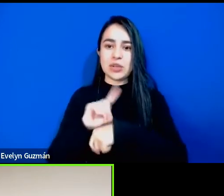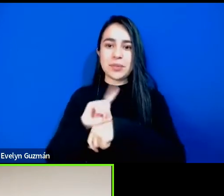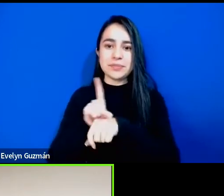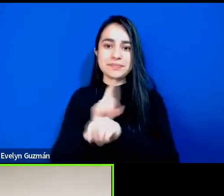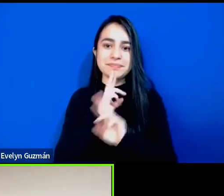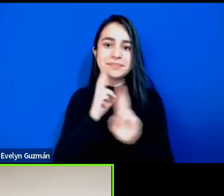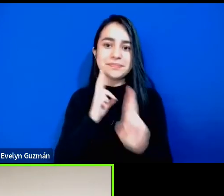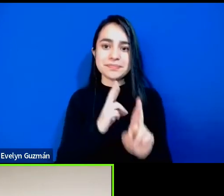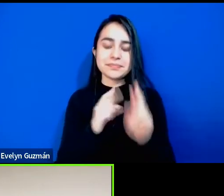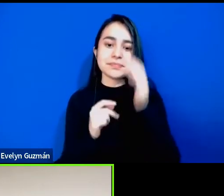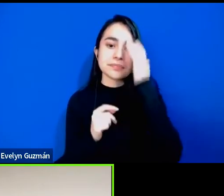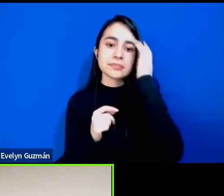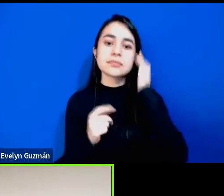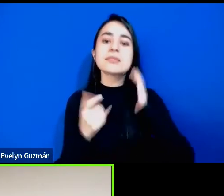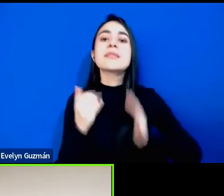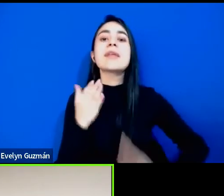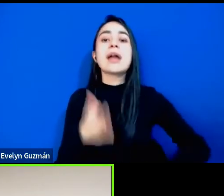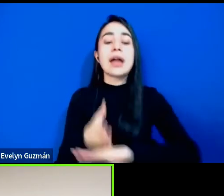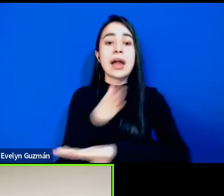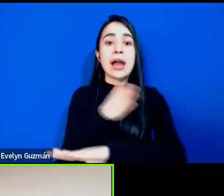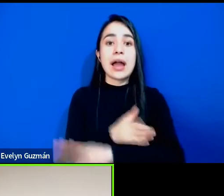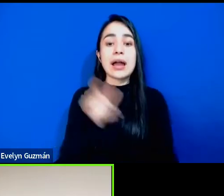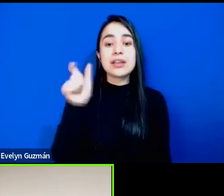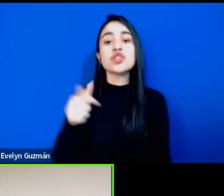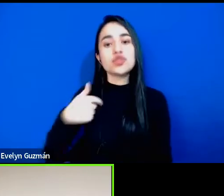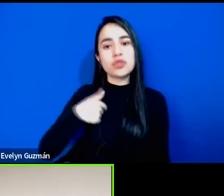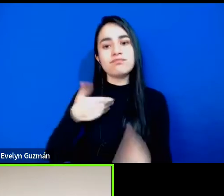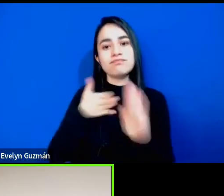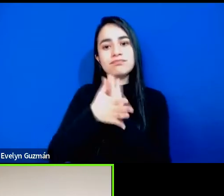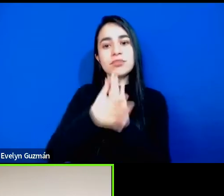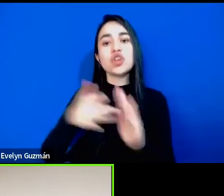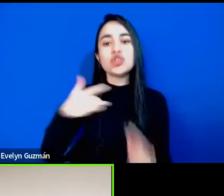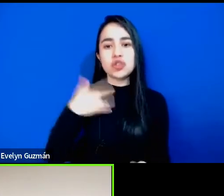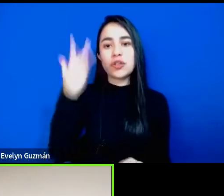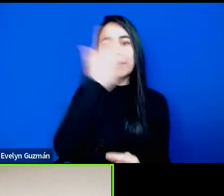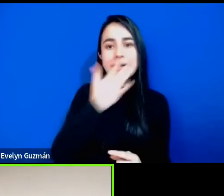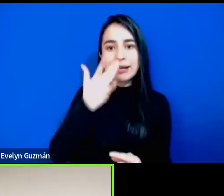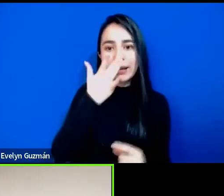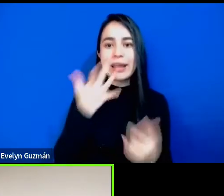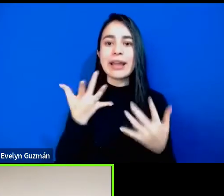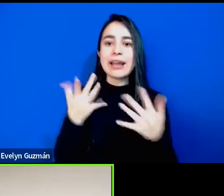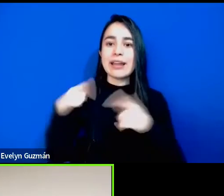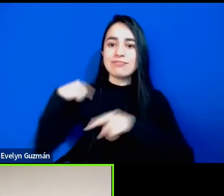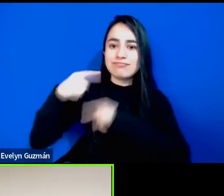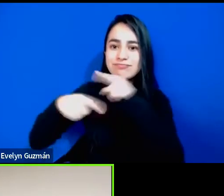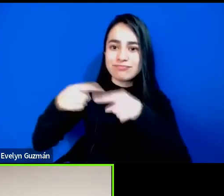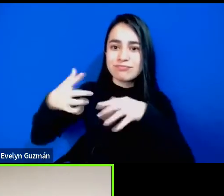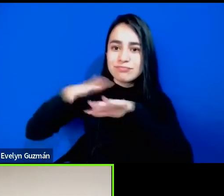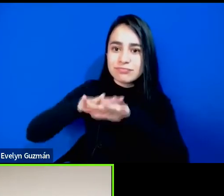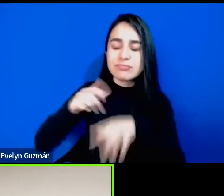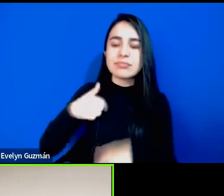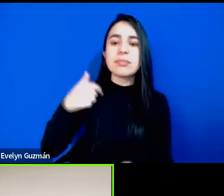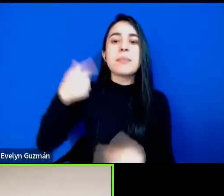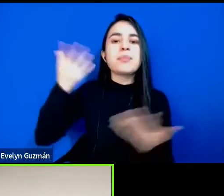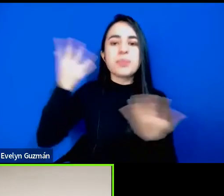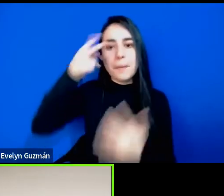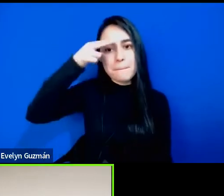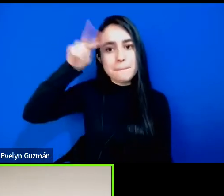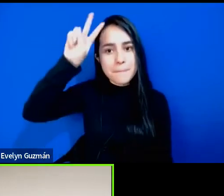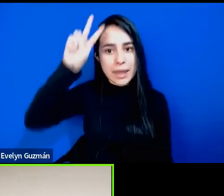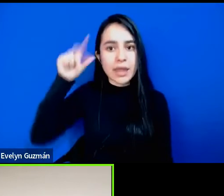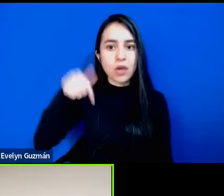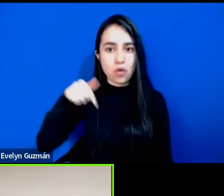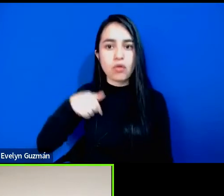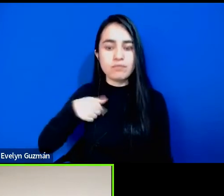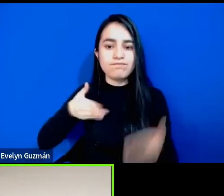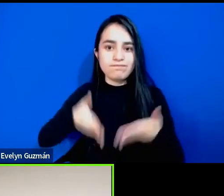bueno, pues, como dijo Franklin, soy mexicana, negra, mestiza, y desde ese lugar, creo, bueno, comparto la